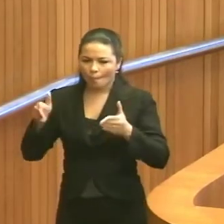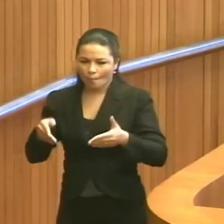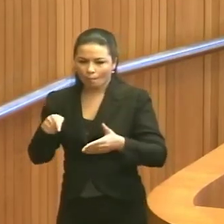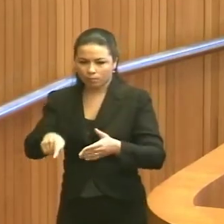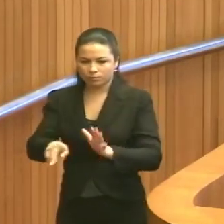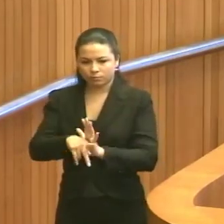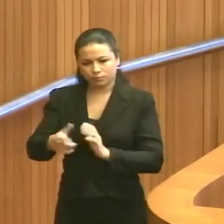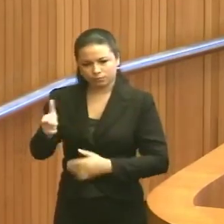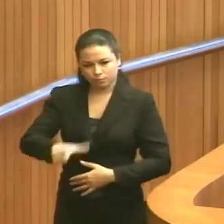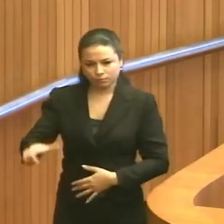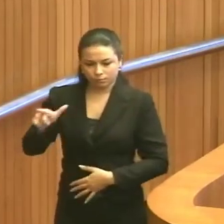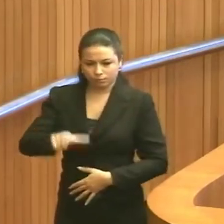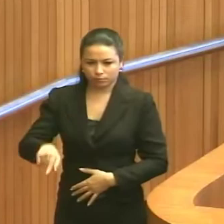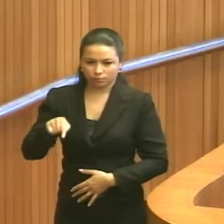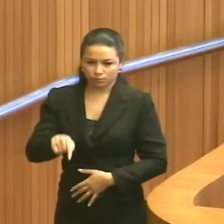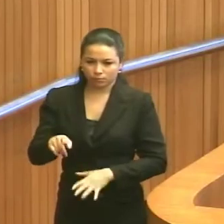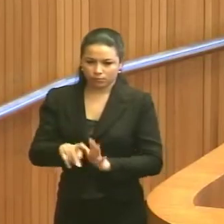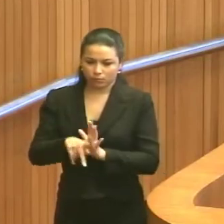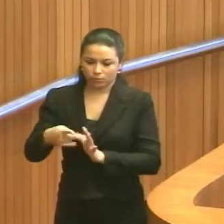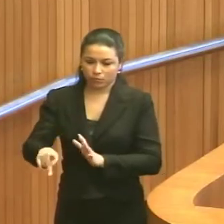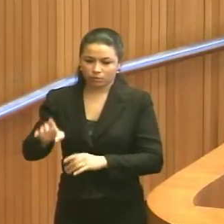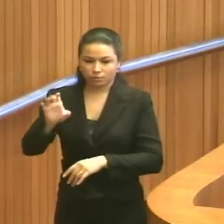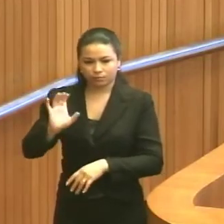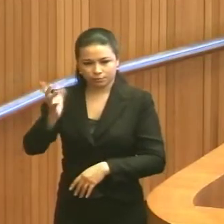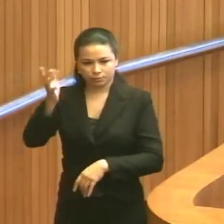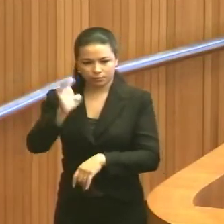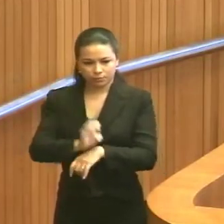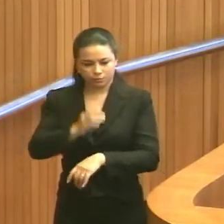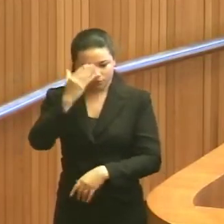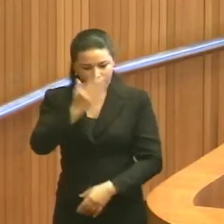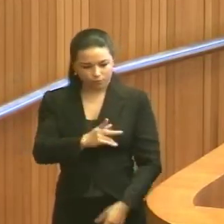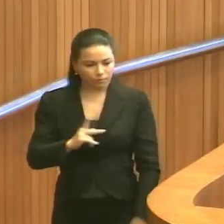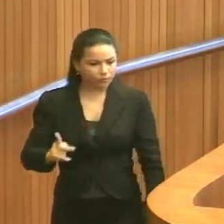especialmente de uma forma reiterada, como tem acontecido no nosso Estado. Muito obrigada, presidente.